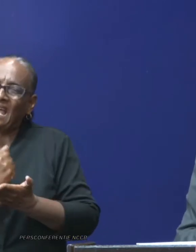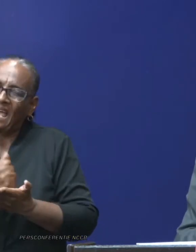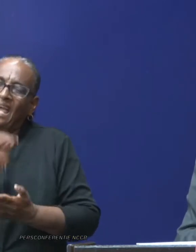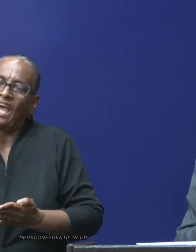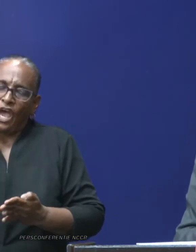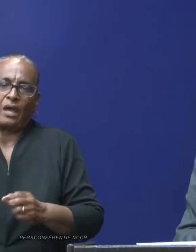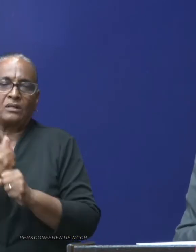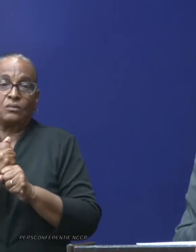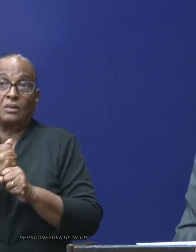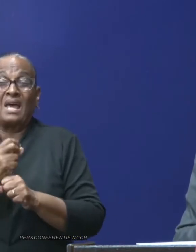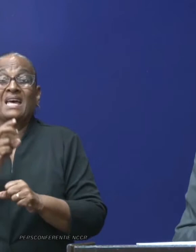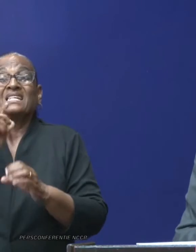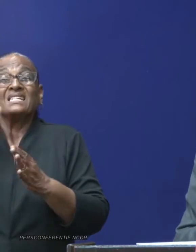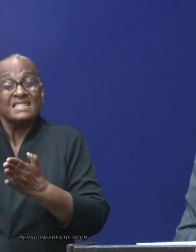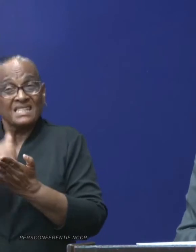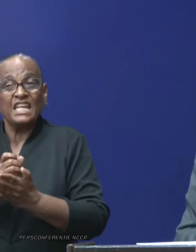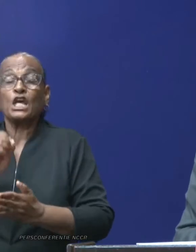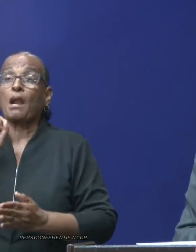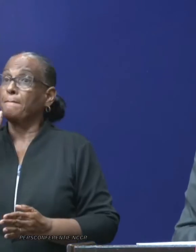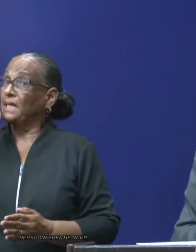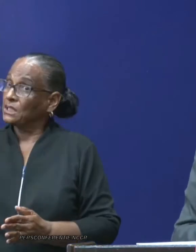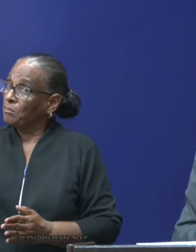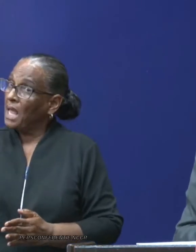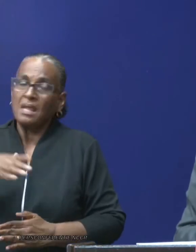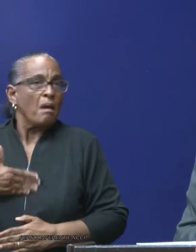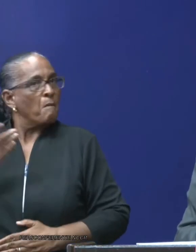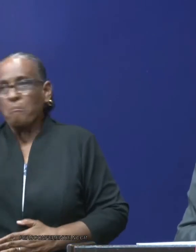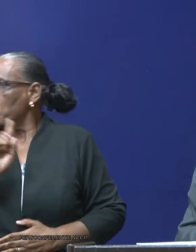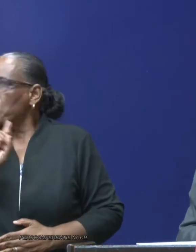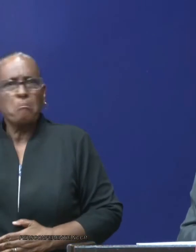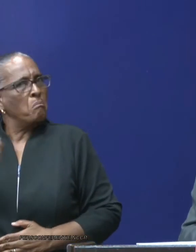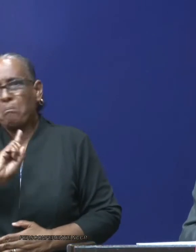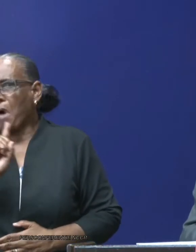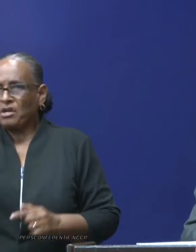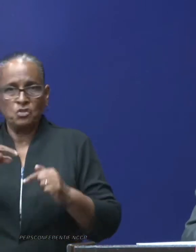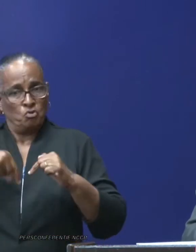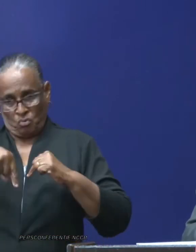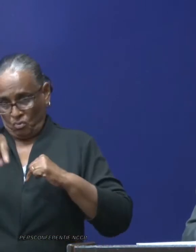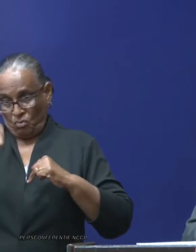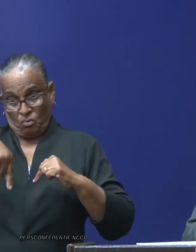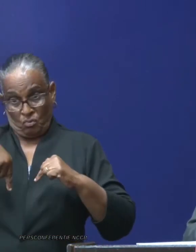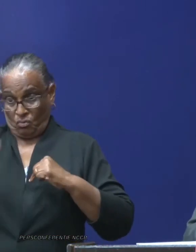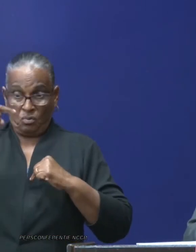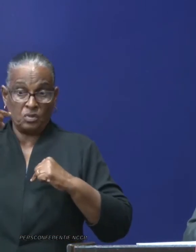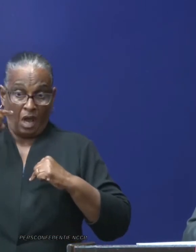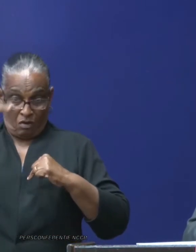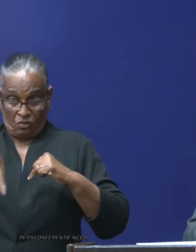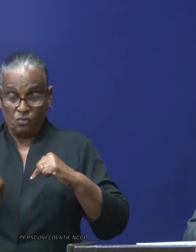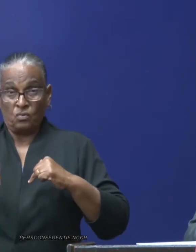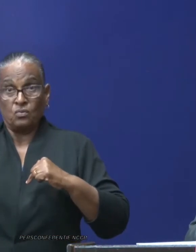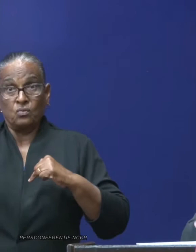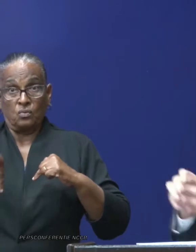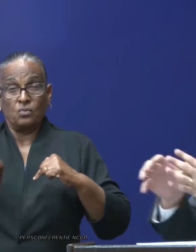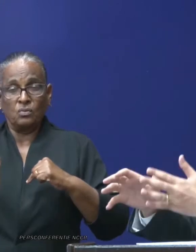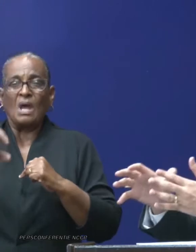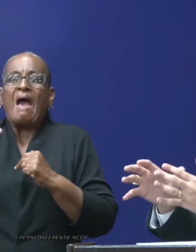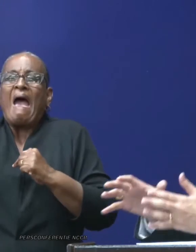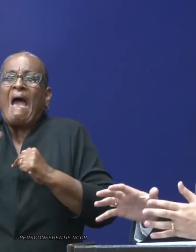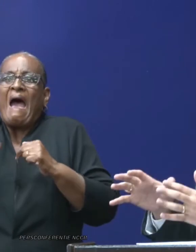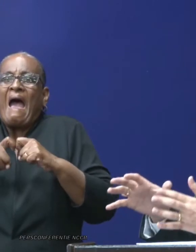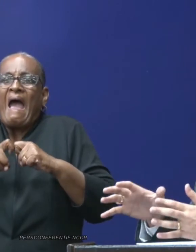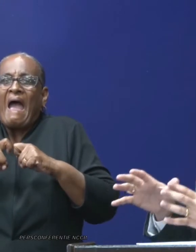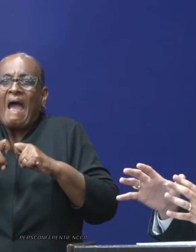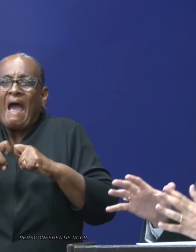dat er geen besmetting plaatsvindt verder. Dat wil zeggen de komende dagen met deze extra